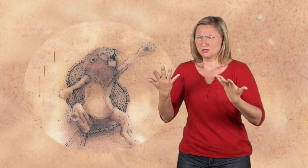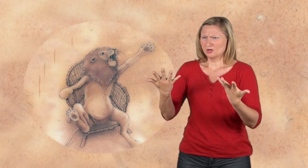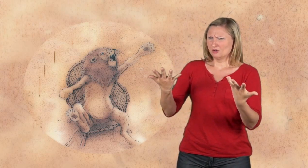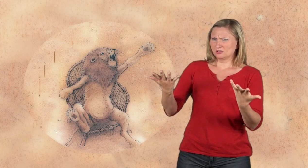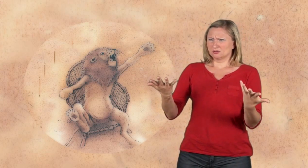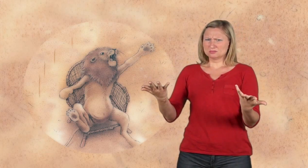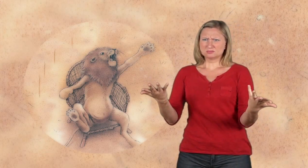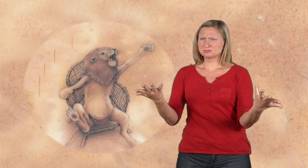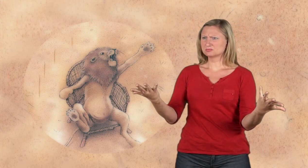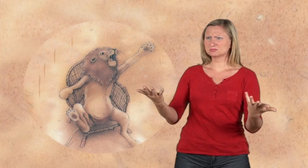war doch immer...